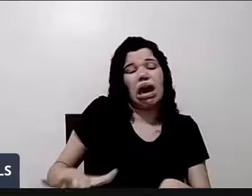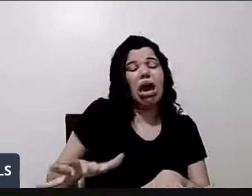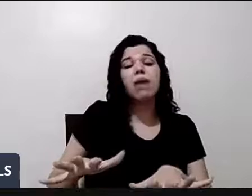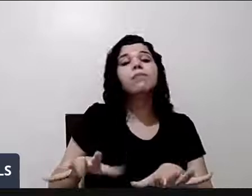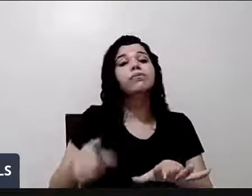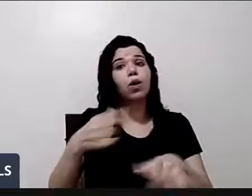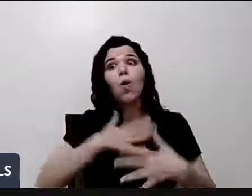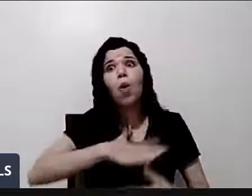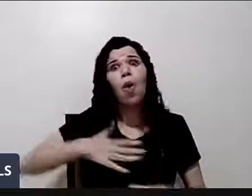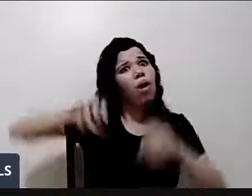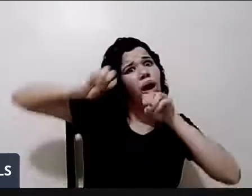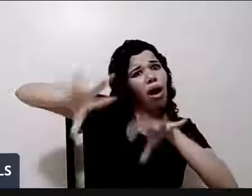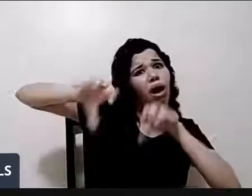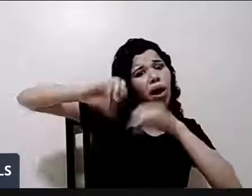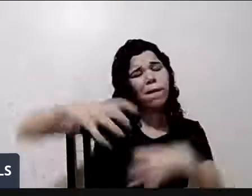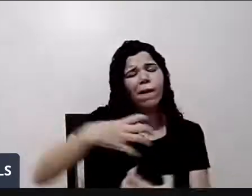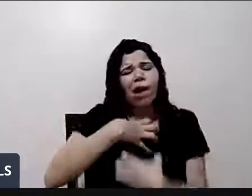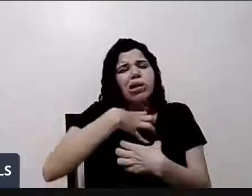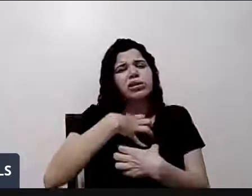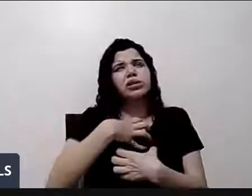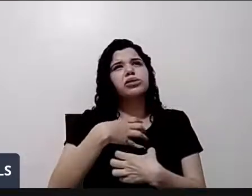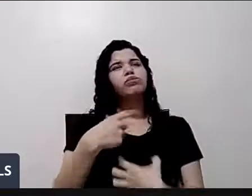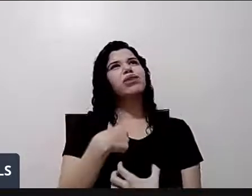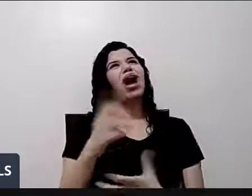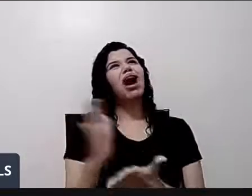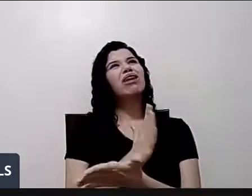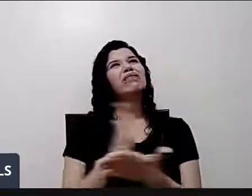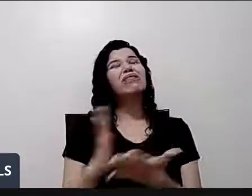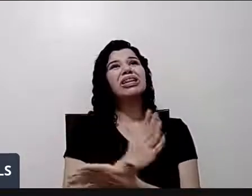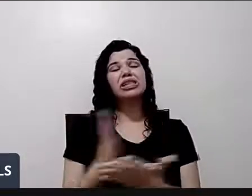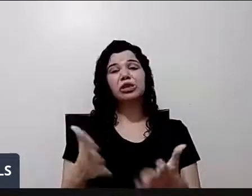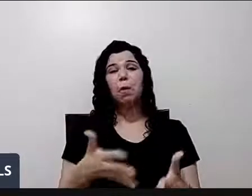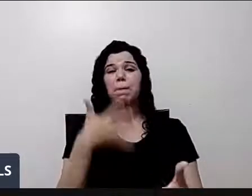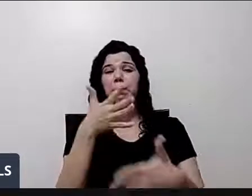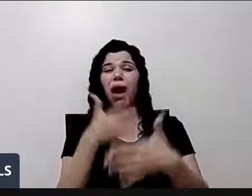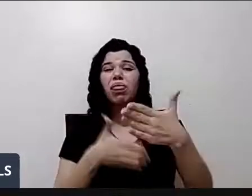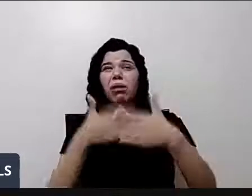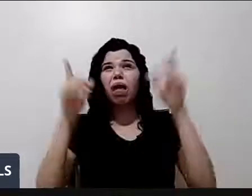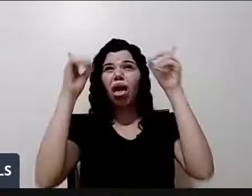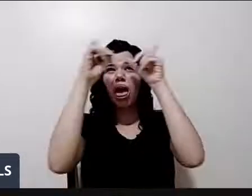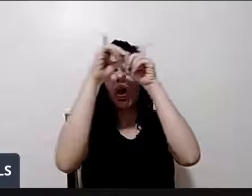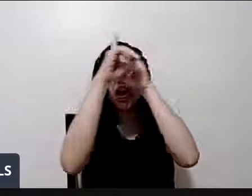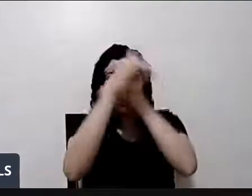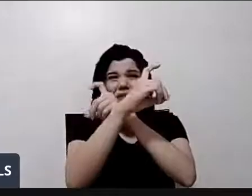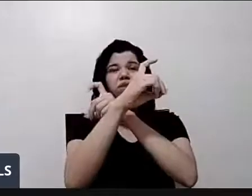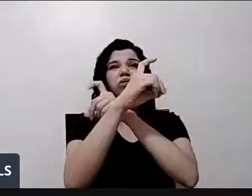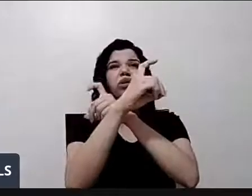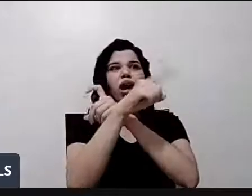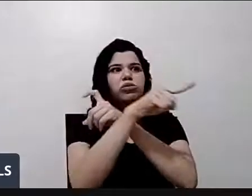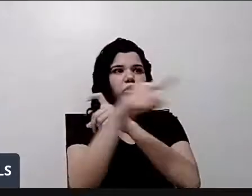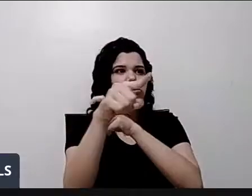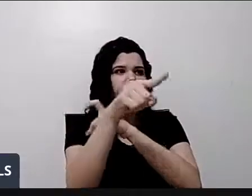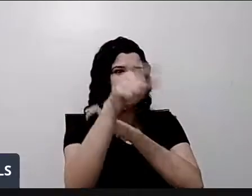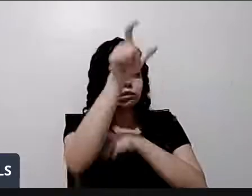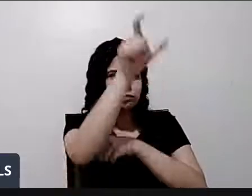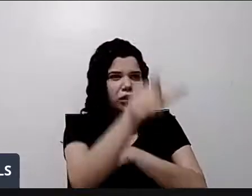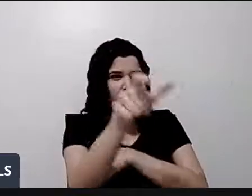eu me sinto com dificuldade de dar aula quando alguém não consegue escutar ou ver. Então, é um desafio.